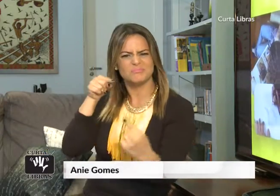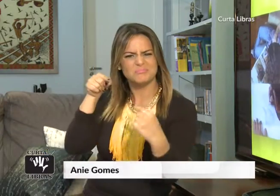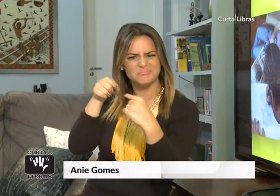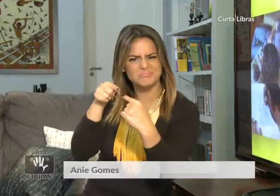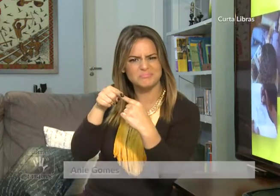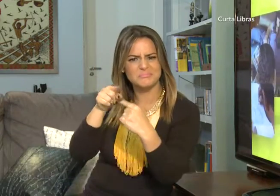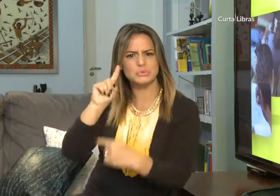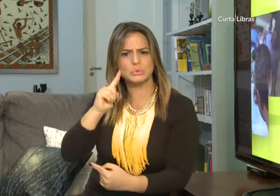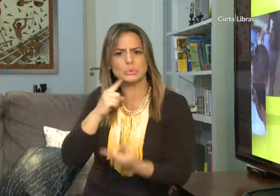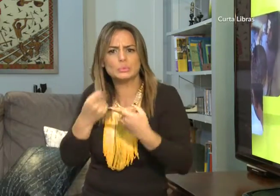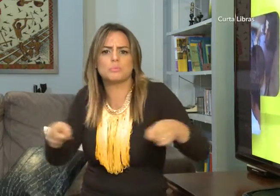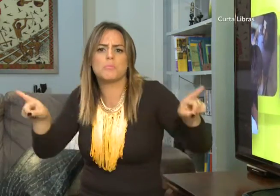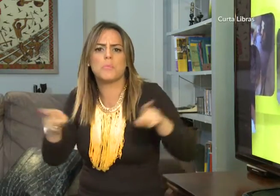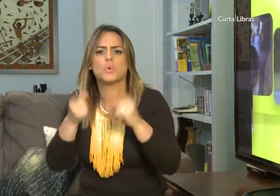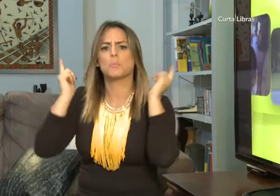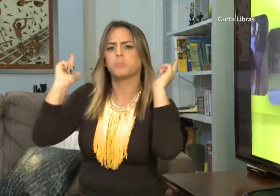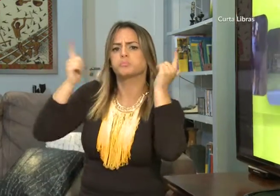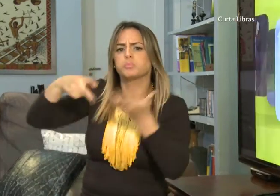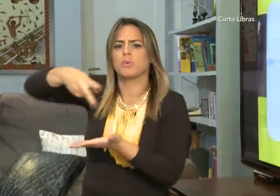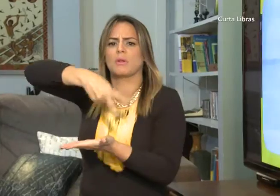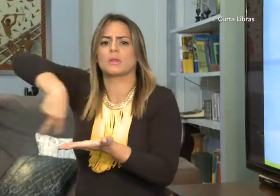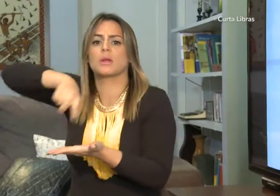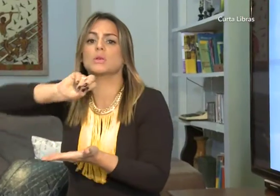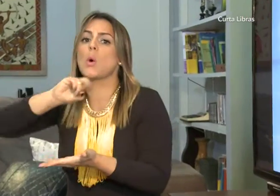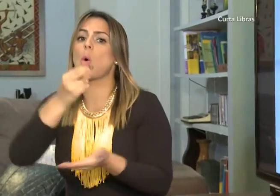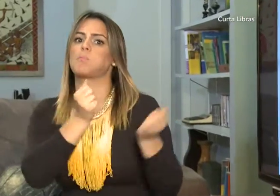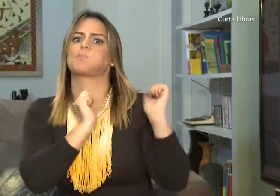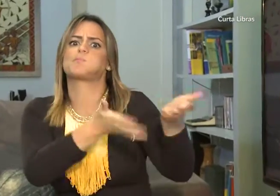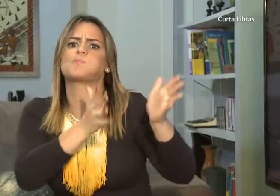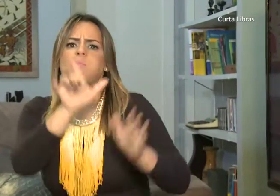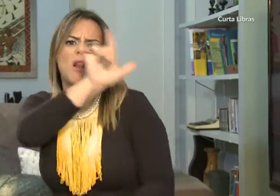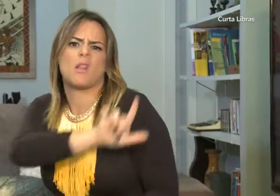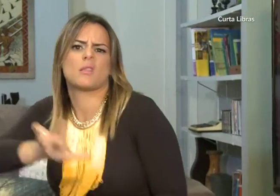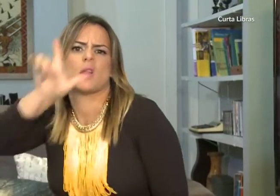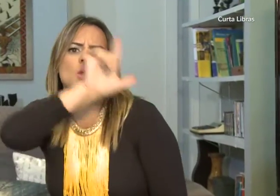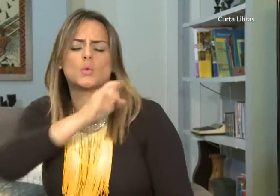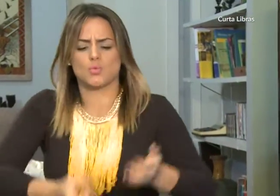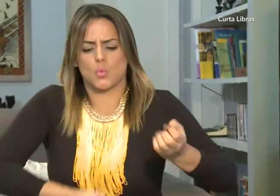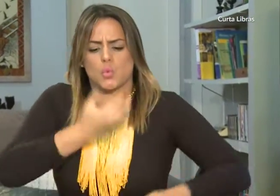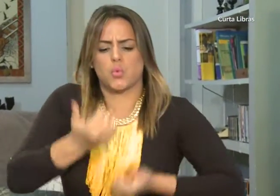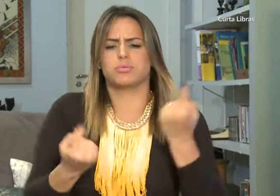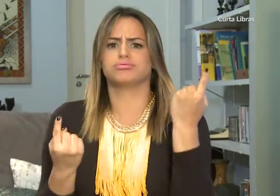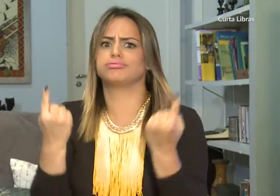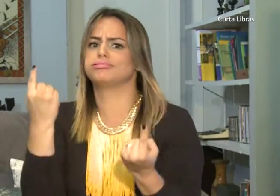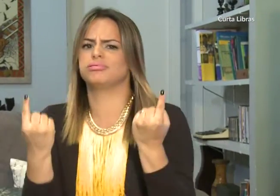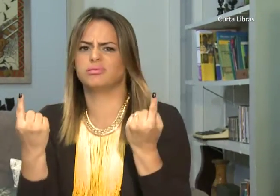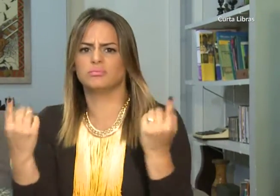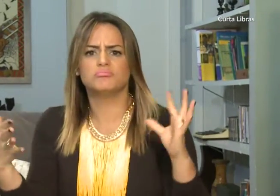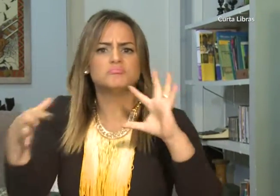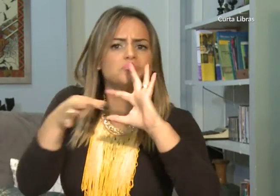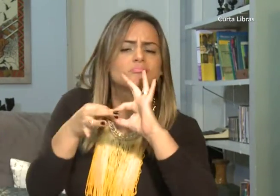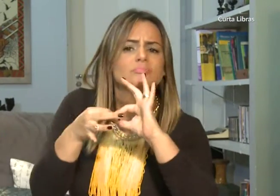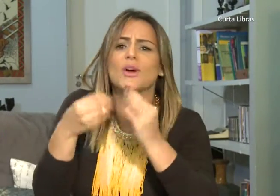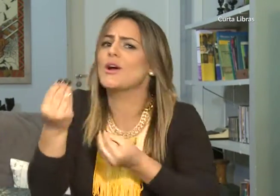gostam de dançar e curtir música? Ou preferem conversar em libras e se expressar através da arte literária?